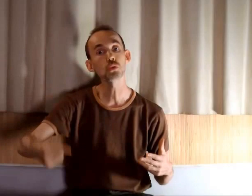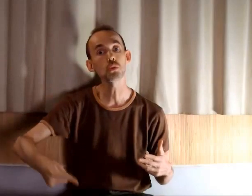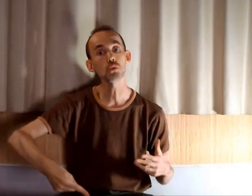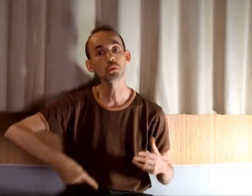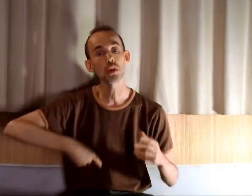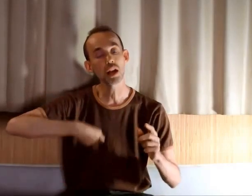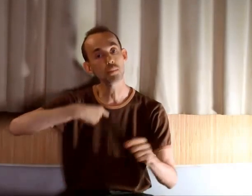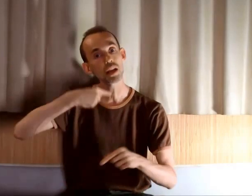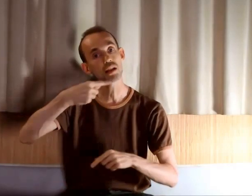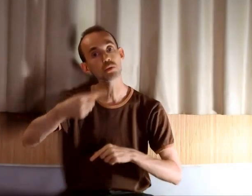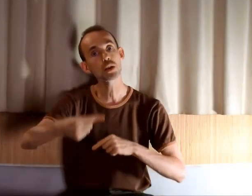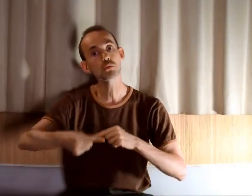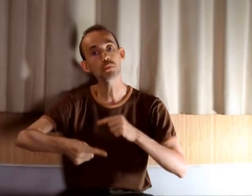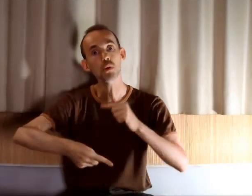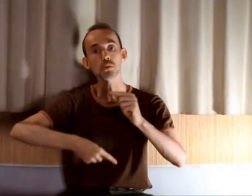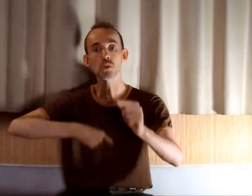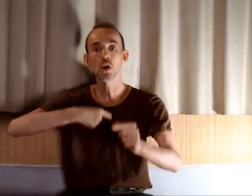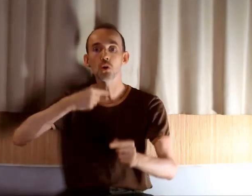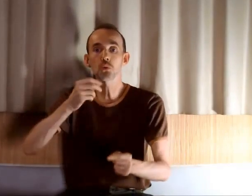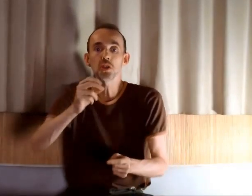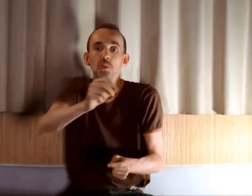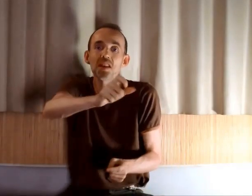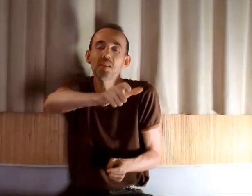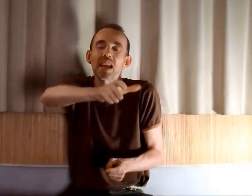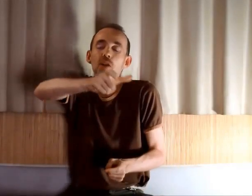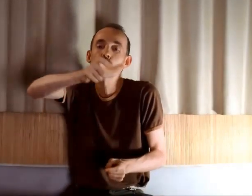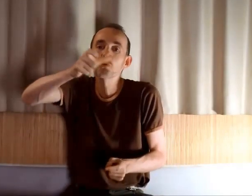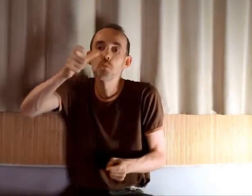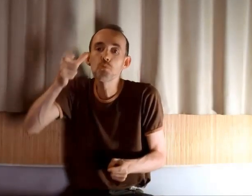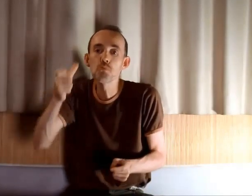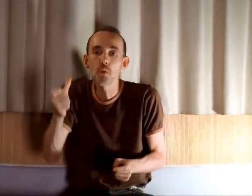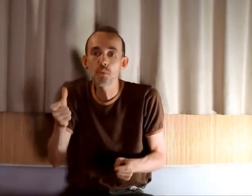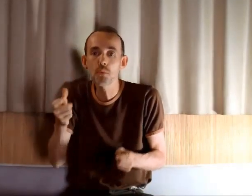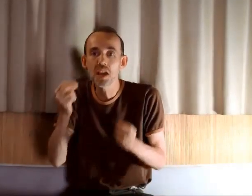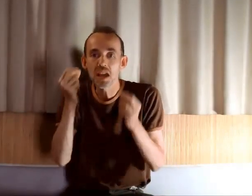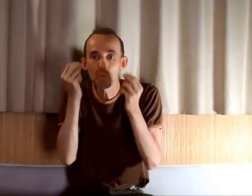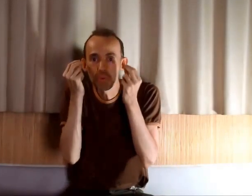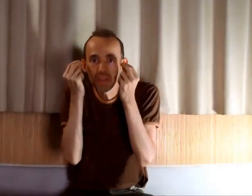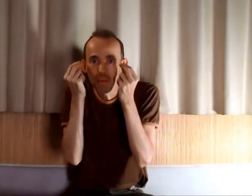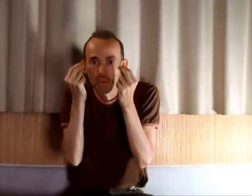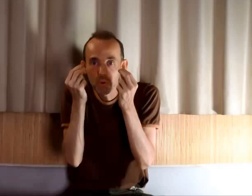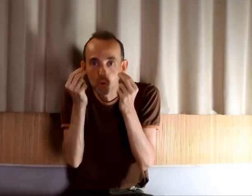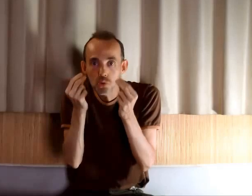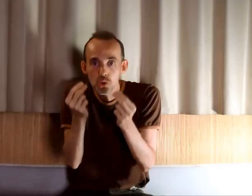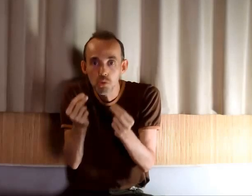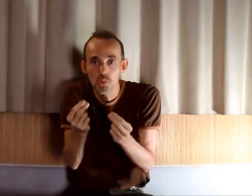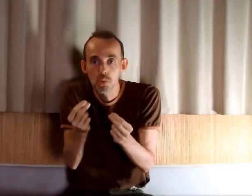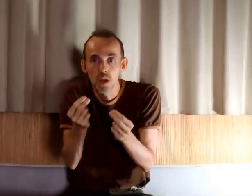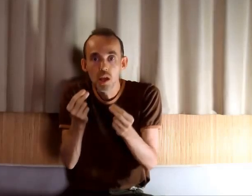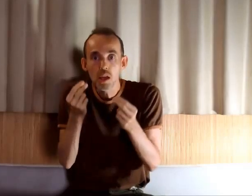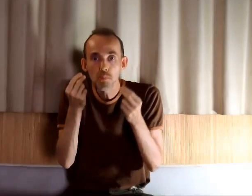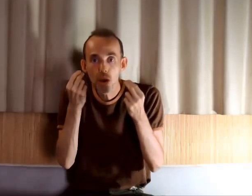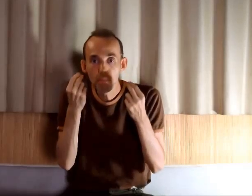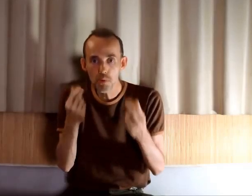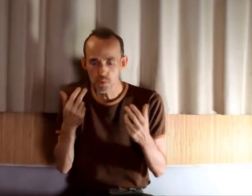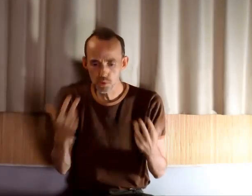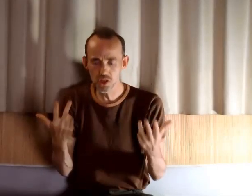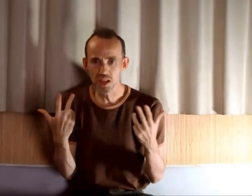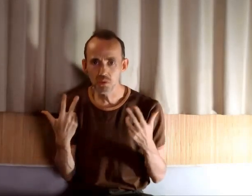jeu et la mécanique de la souffrance continuaient, il y avait quelque chose de plus profond, et donc il y avait une cause commune. Et peu à peu, ce que j'ai